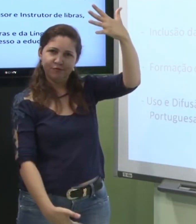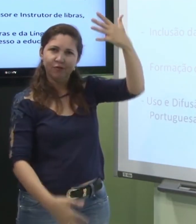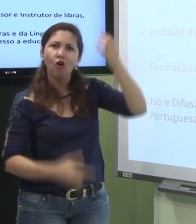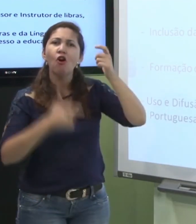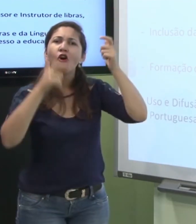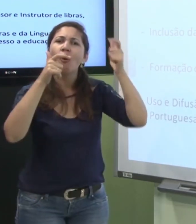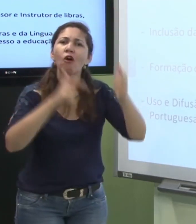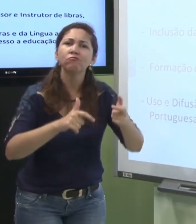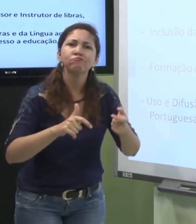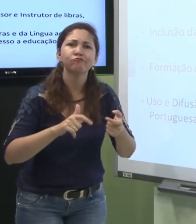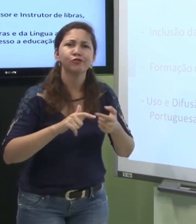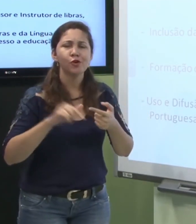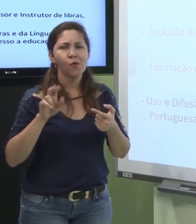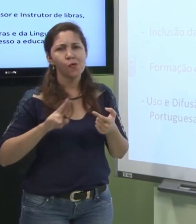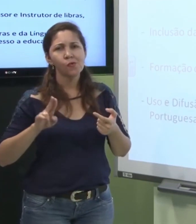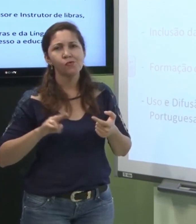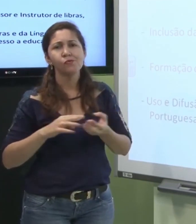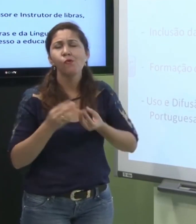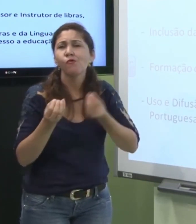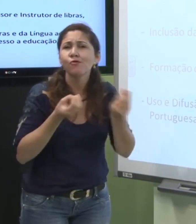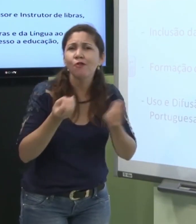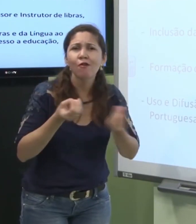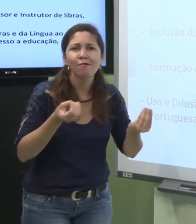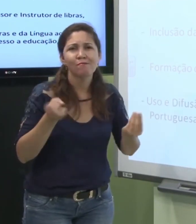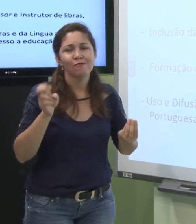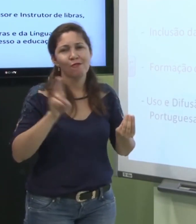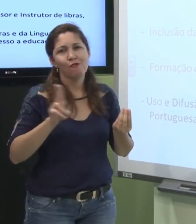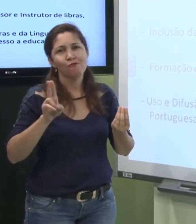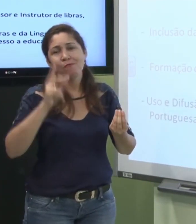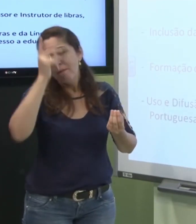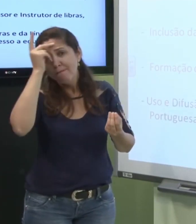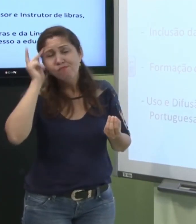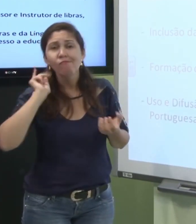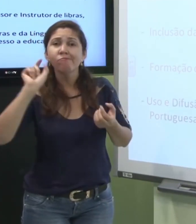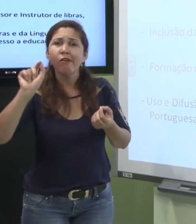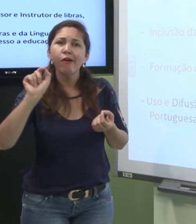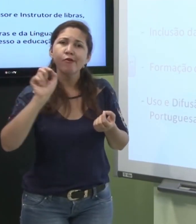utilizar a língua de sinais que pessoa que utiliza a língua de sinais